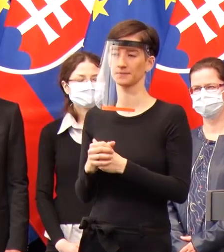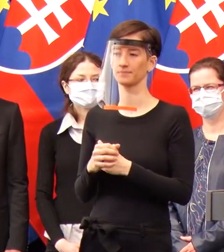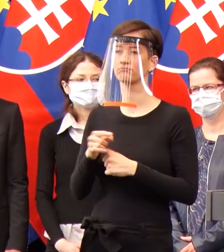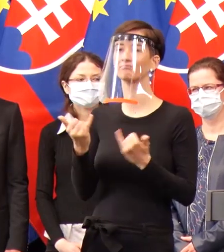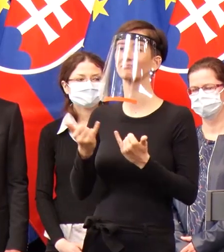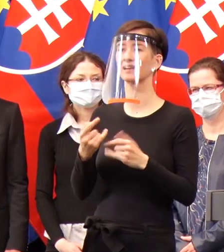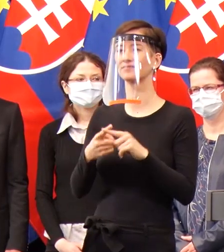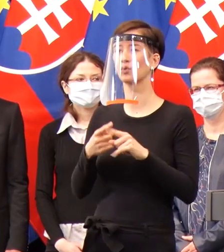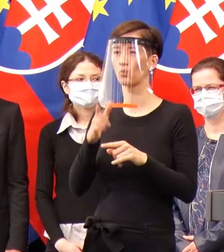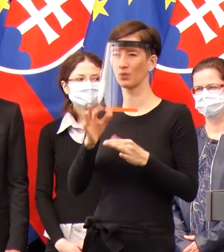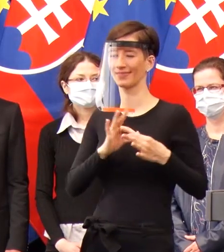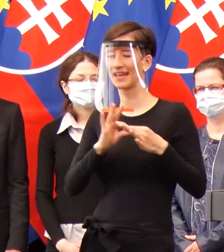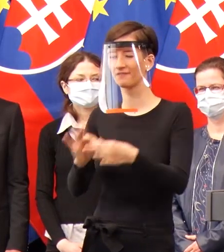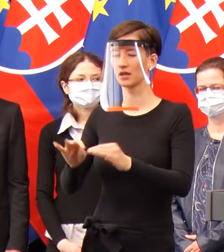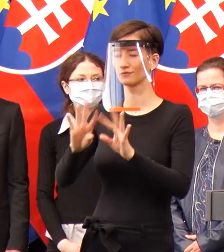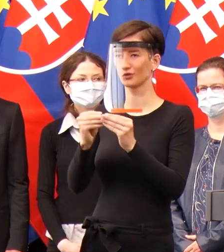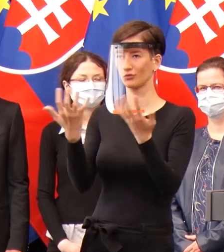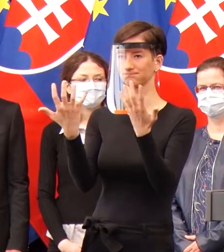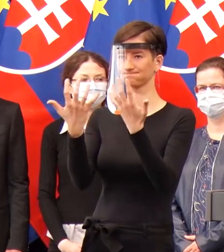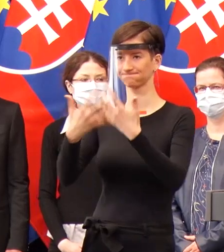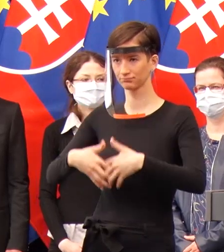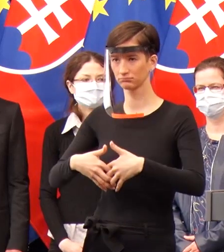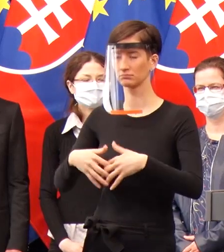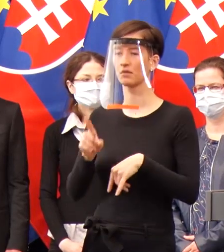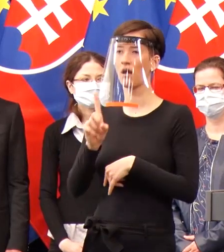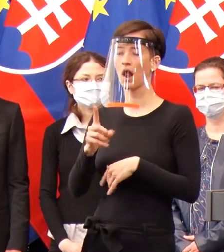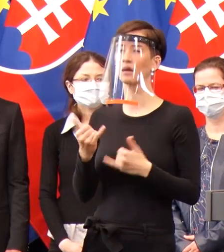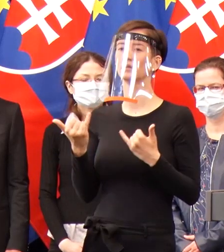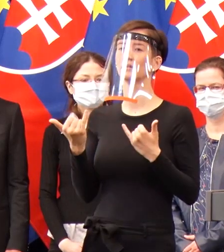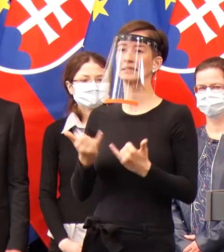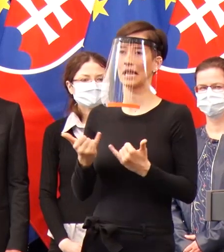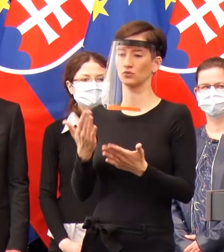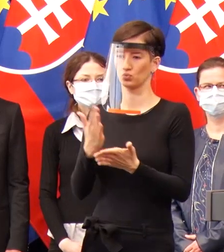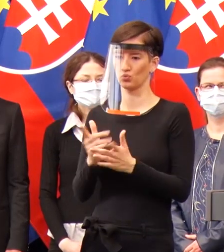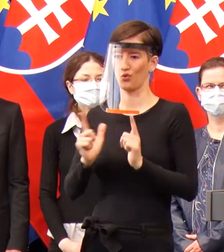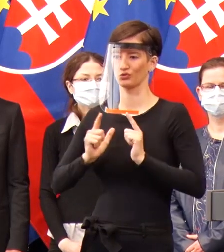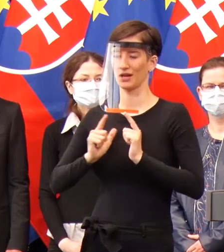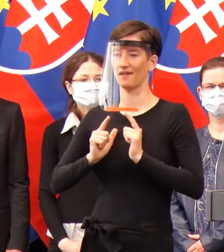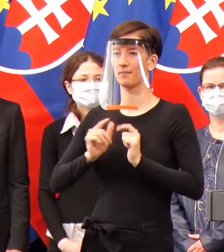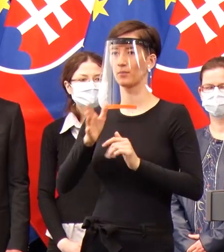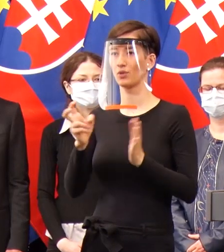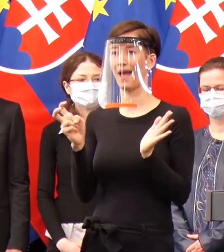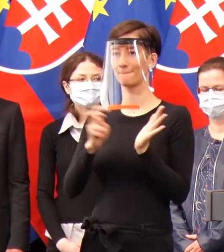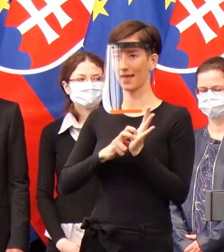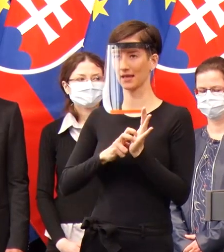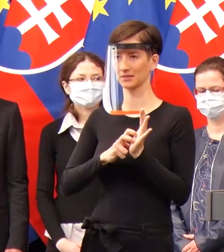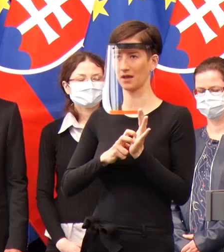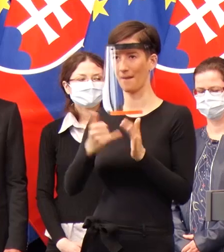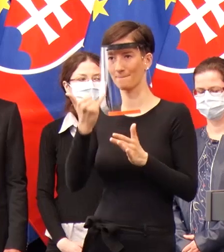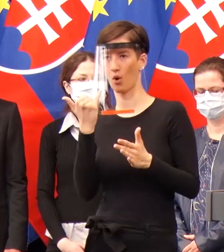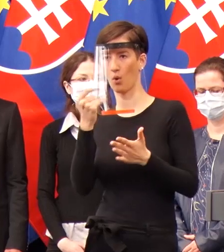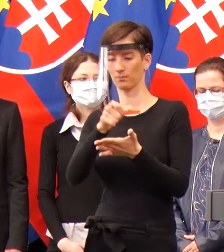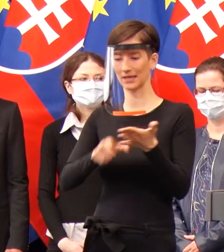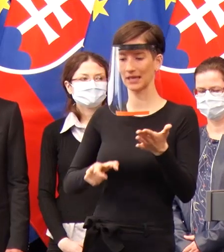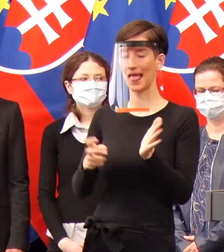zložky dajú dokopy. V najbližšej dobe očakávame, že už budeme mať aplikáciu, alebo telefónu aplikáciu, budeme mať